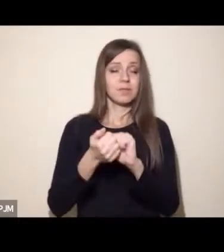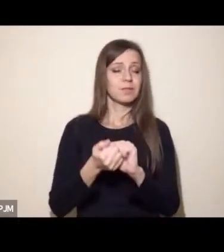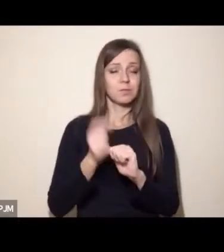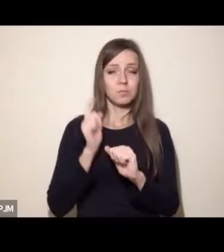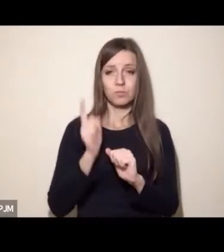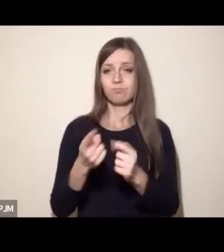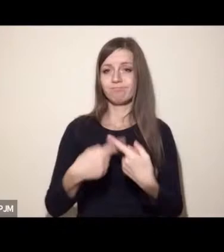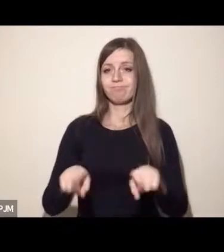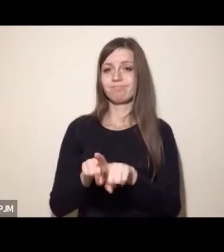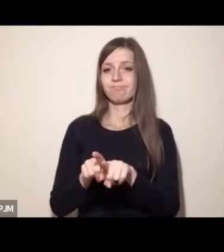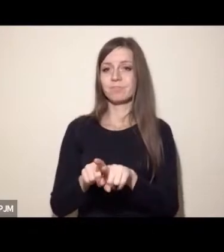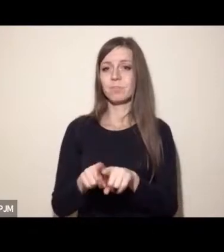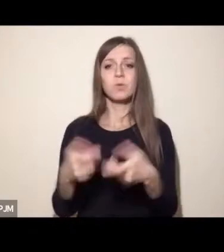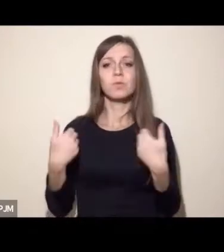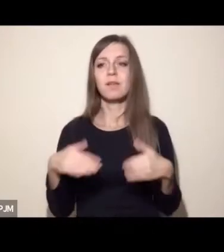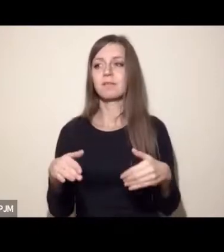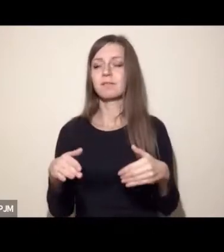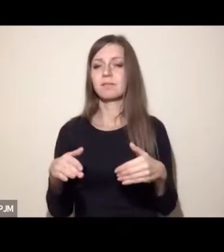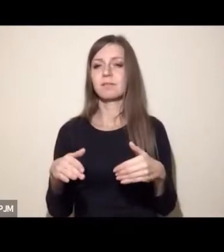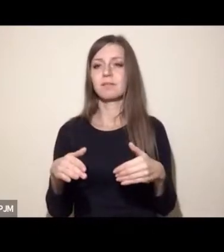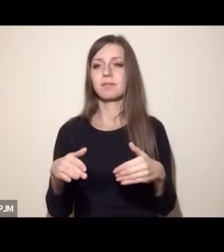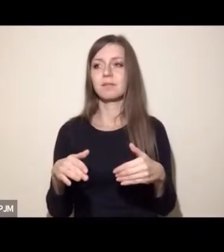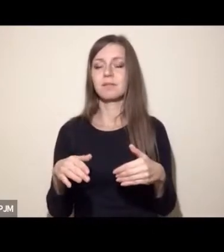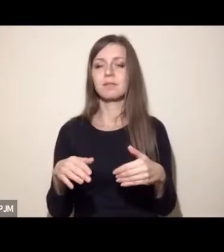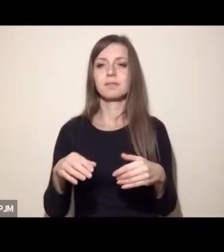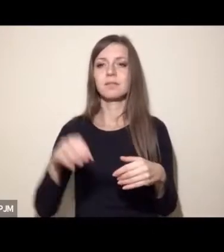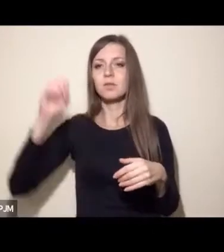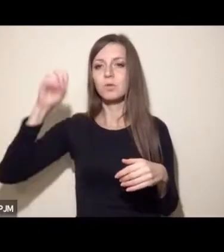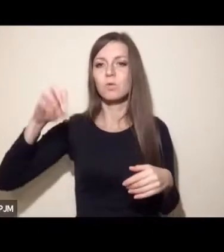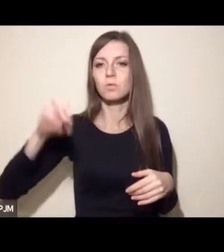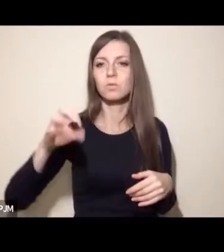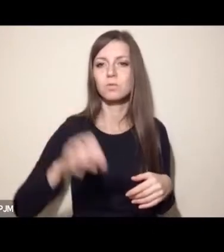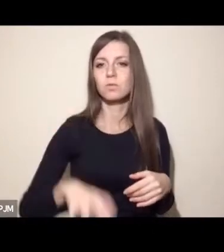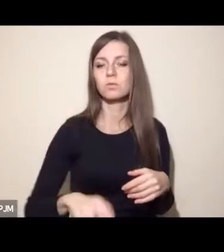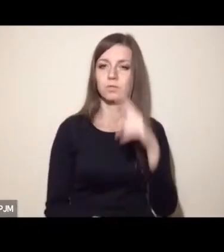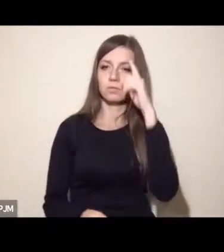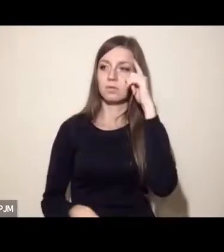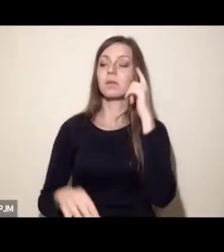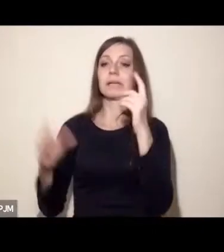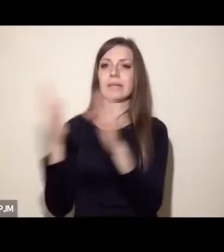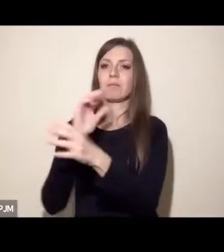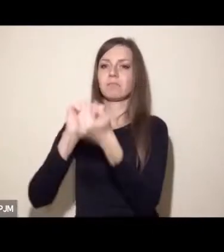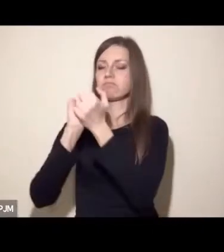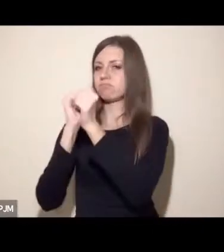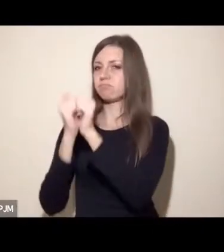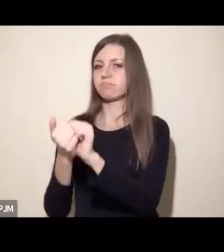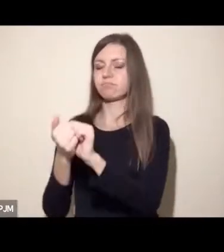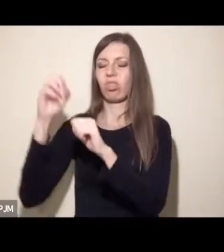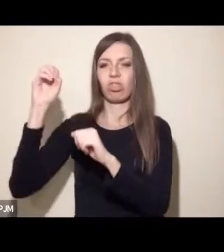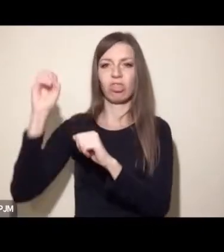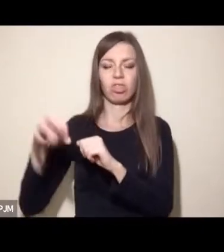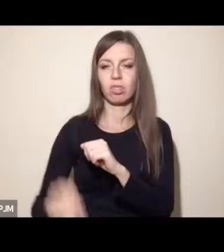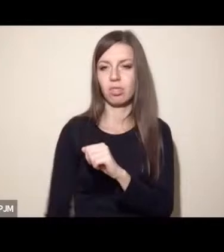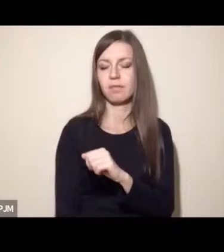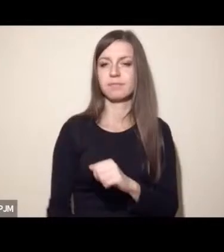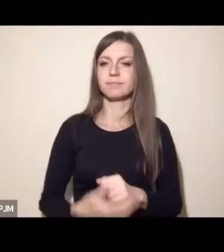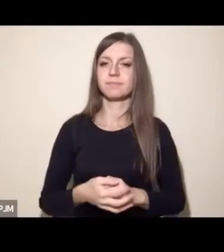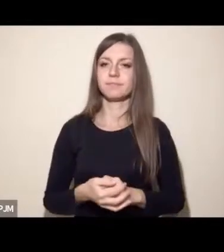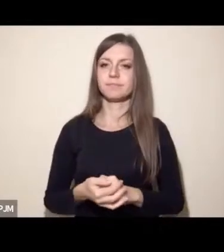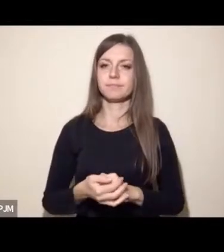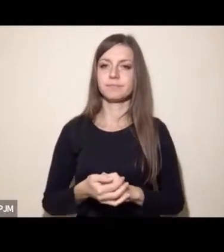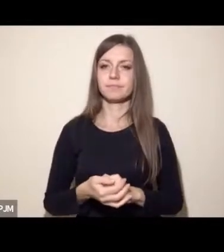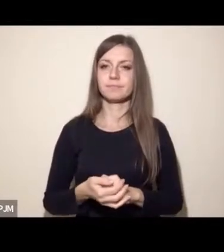żebyśmy mogli uniknąć najbardziej drastycznych skutków zmiany klimatu. Wciąż będą bardzo wiele wątpliwości,